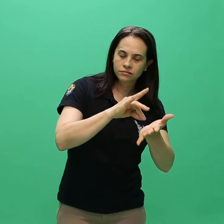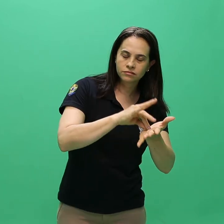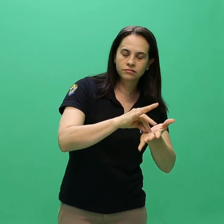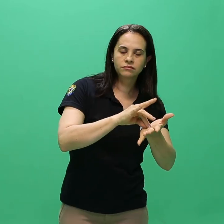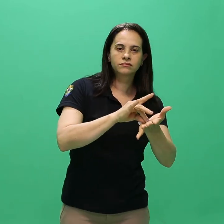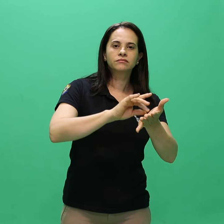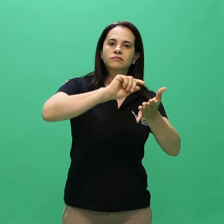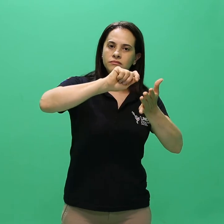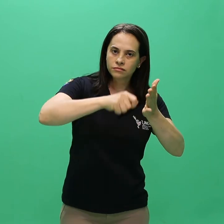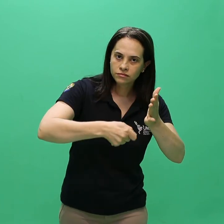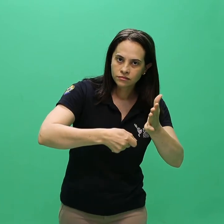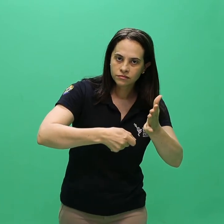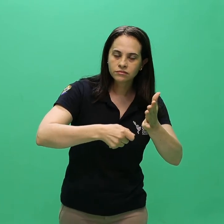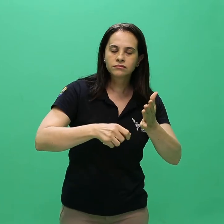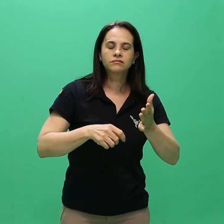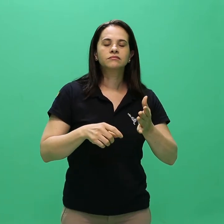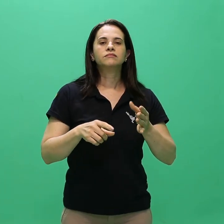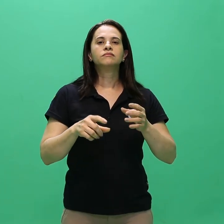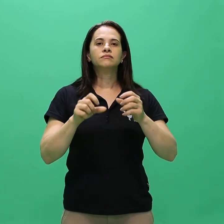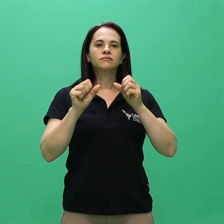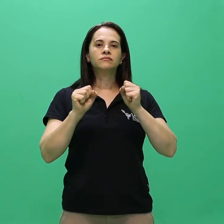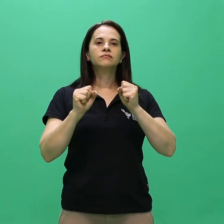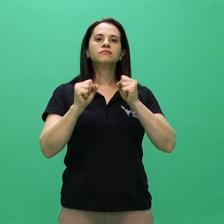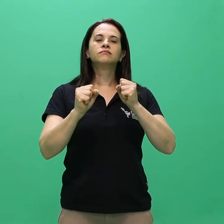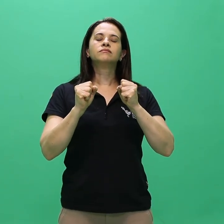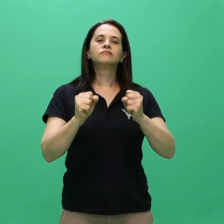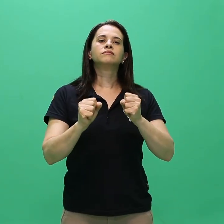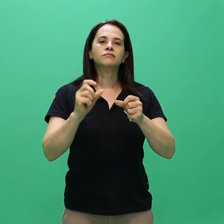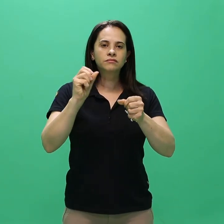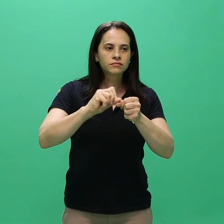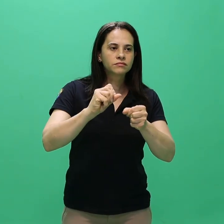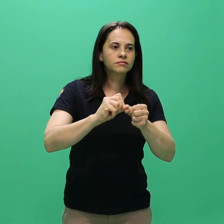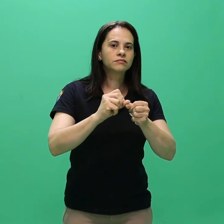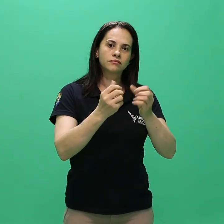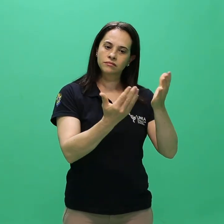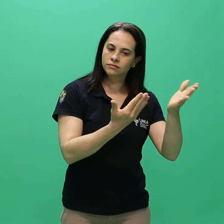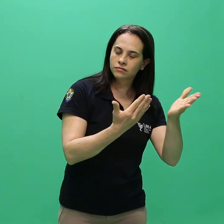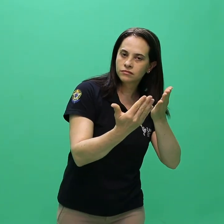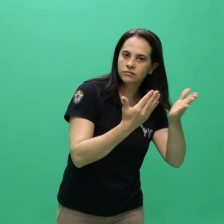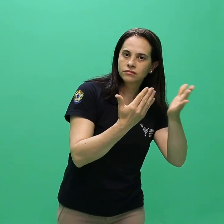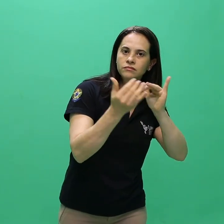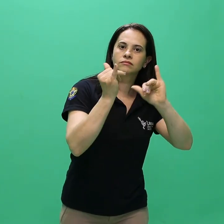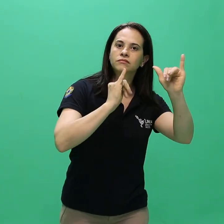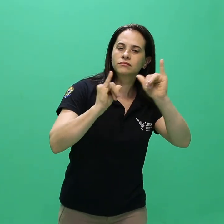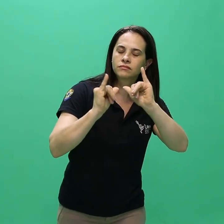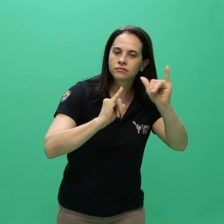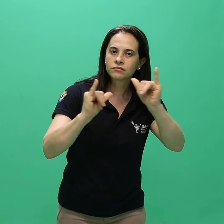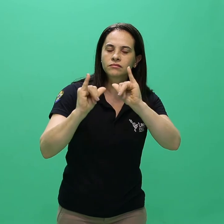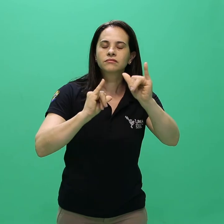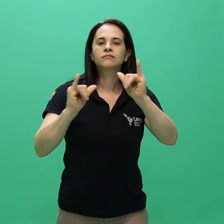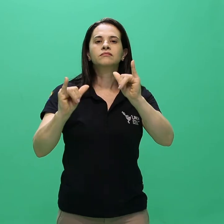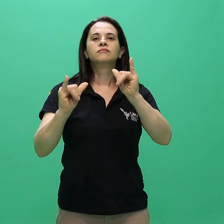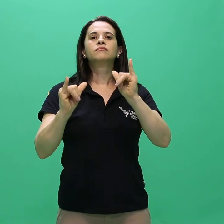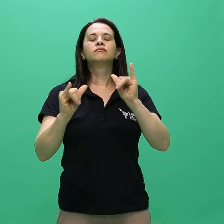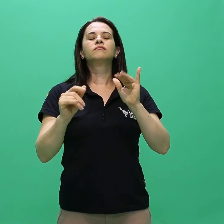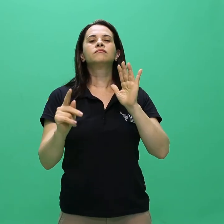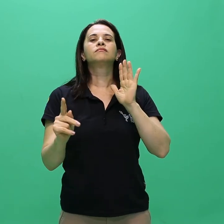realizada com base nas informações prestadas pelos candidatos no formular eletrônico de inscrição